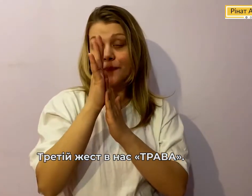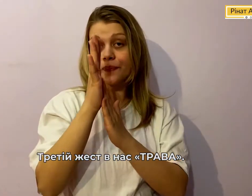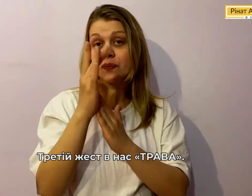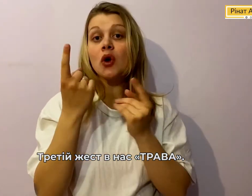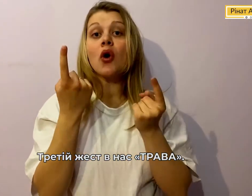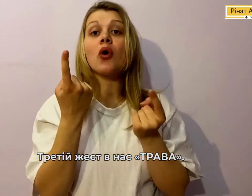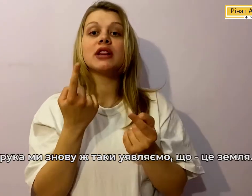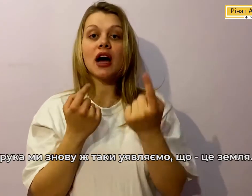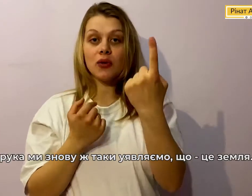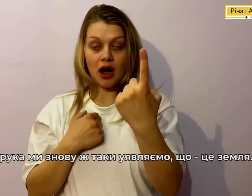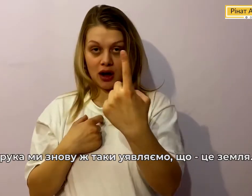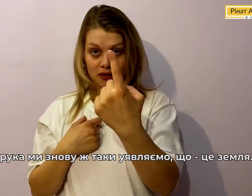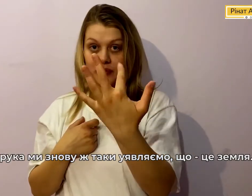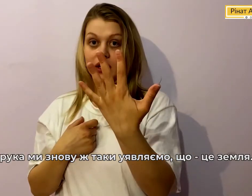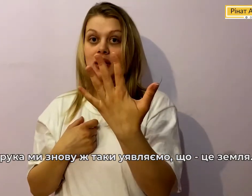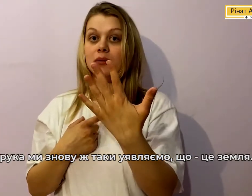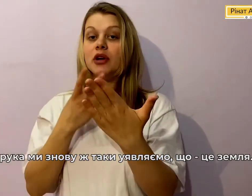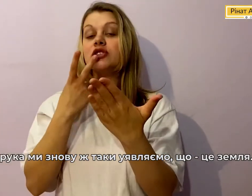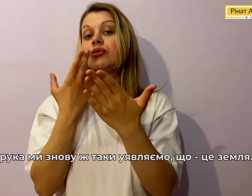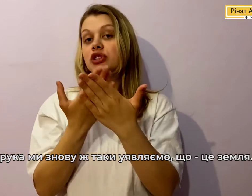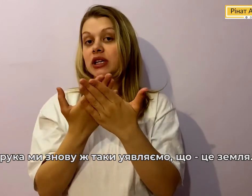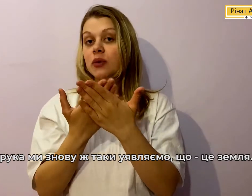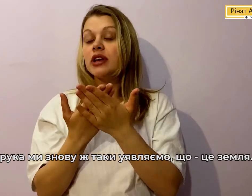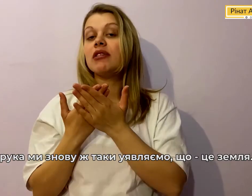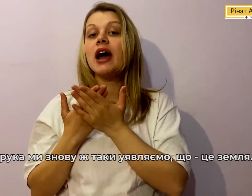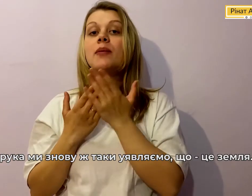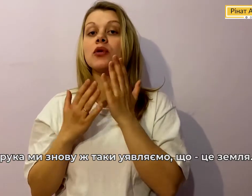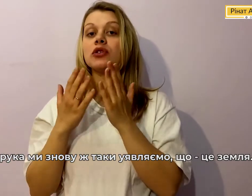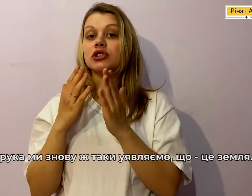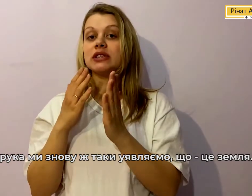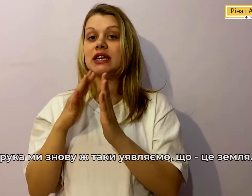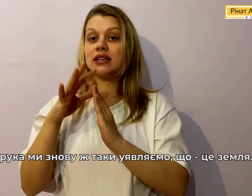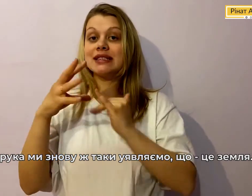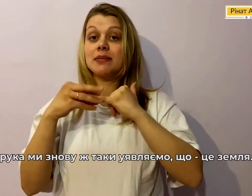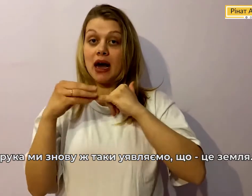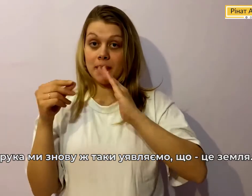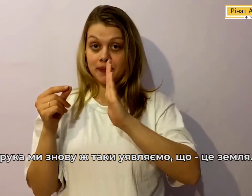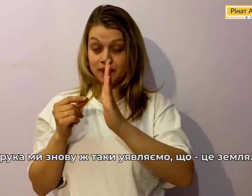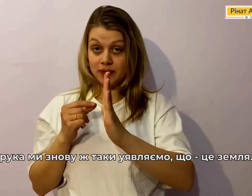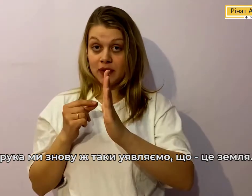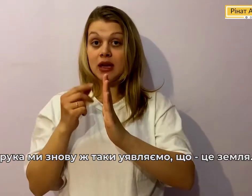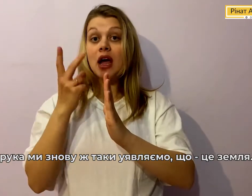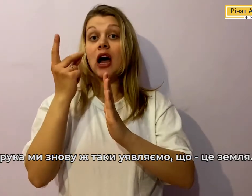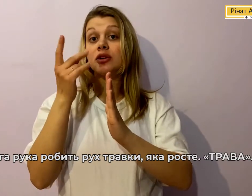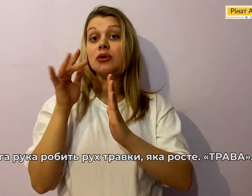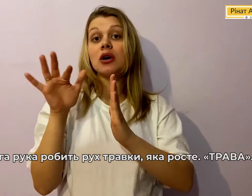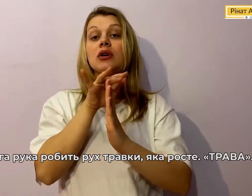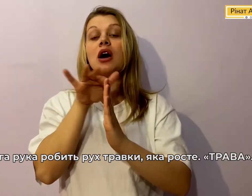Одна рука Ми знову ж таки Уявляємо Що це Земля А друга рука